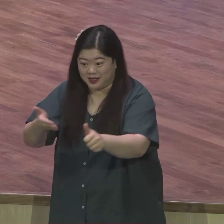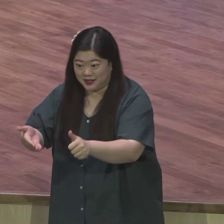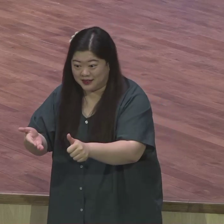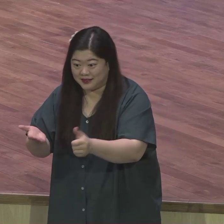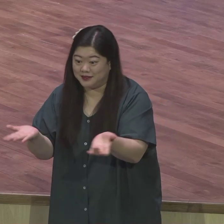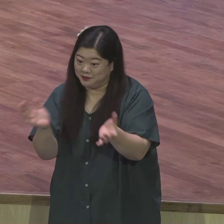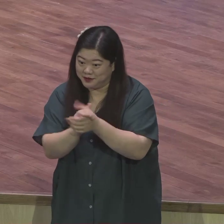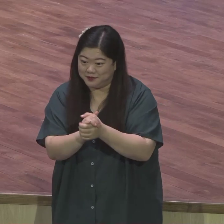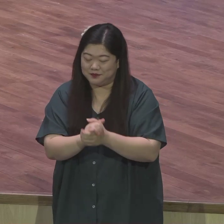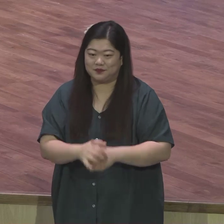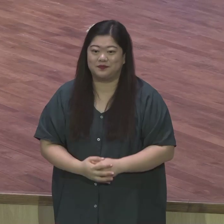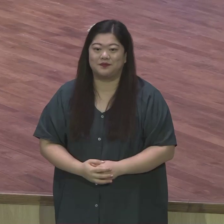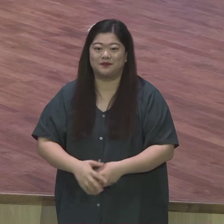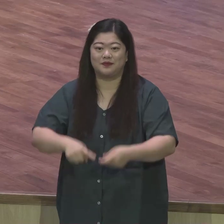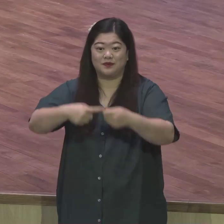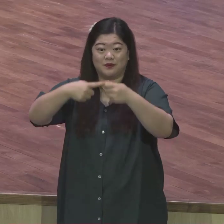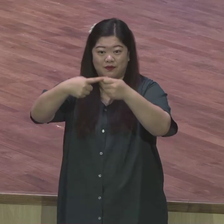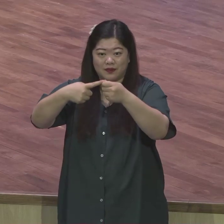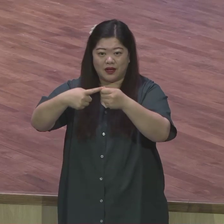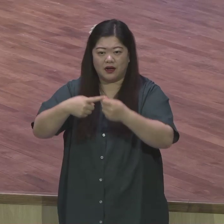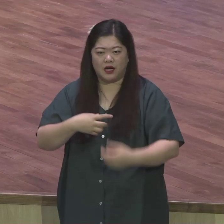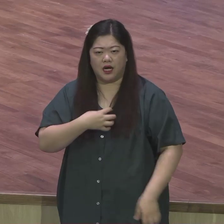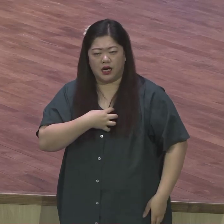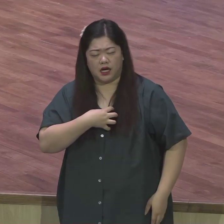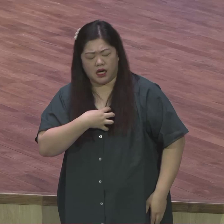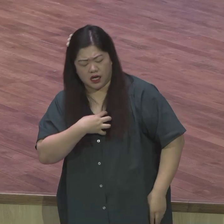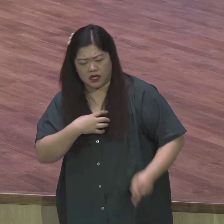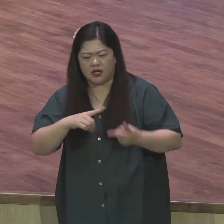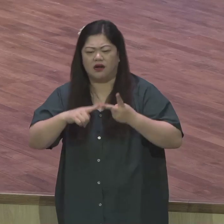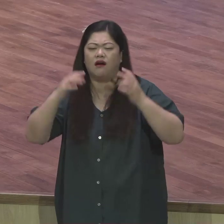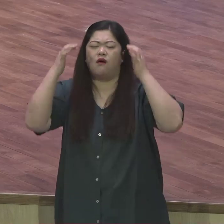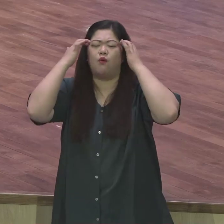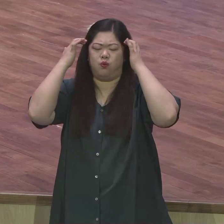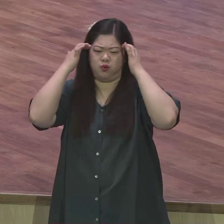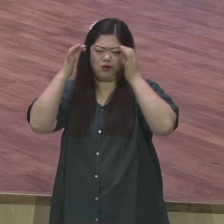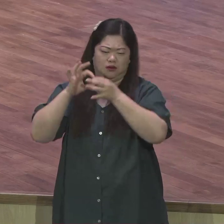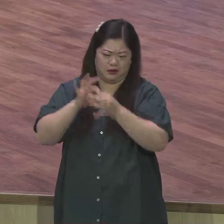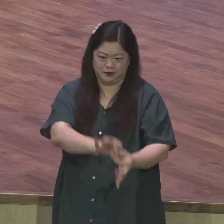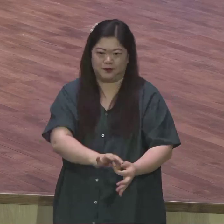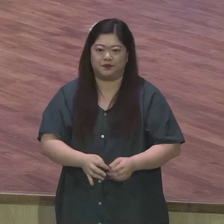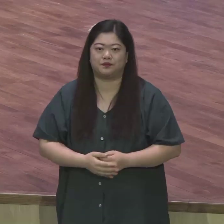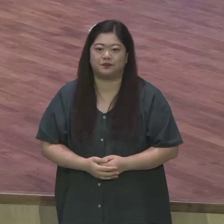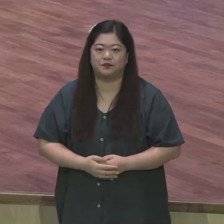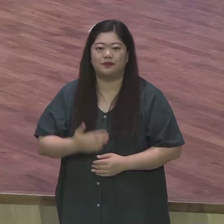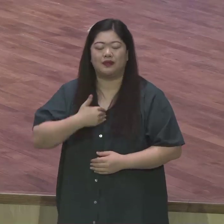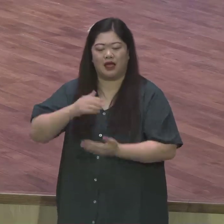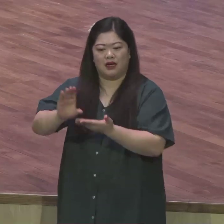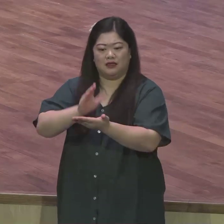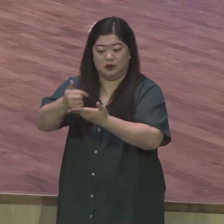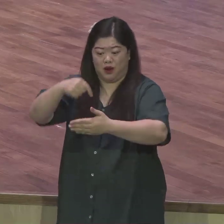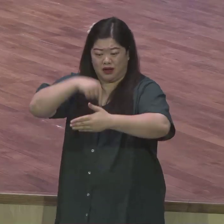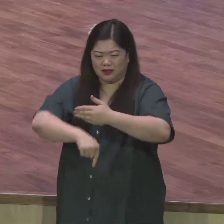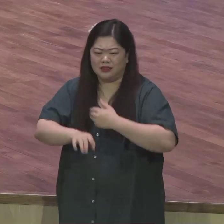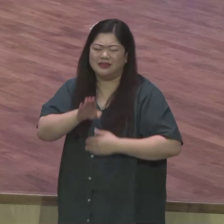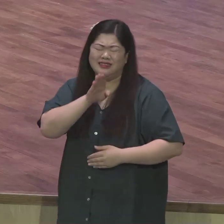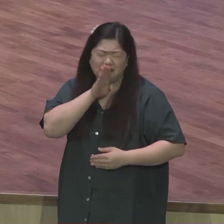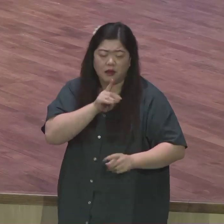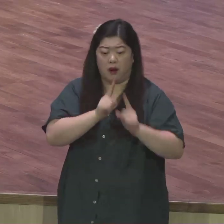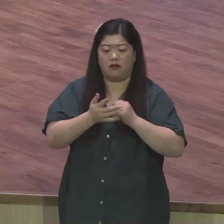첫째로 큰 근심과 그치지 않는 고통입니다 1절로 2절로 봅니다 내가 그리스도 안에서 참말을 하고 거짓말을 아니하노라